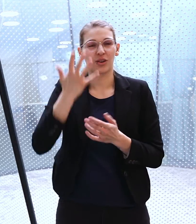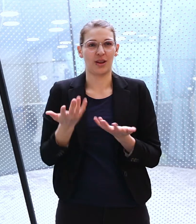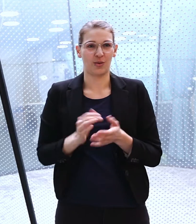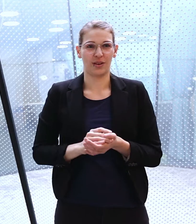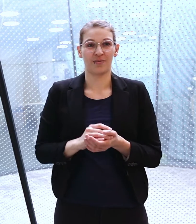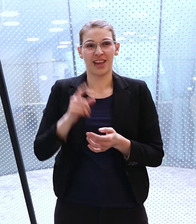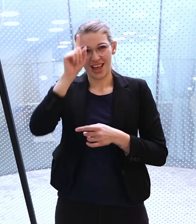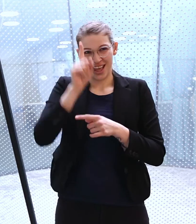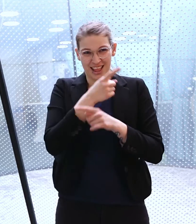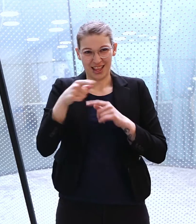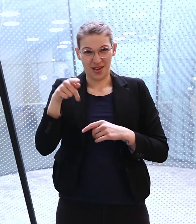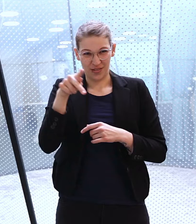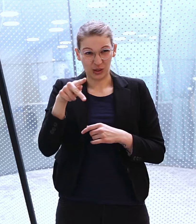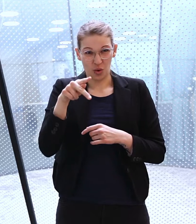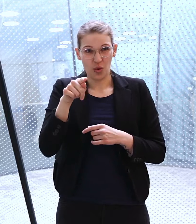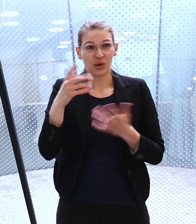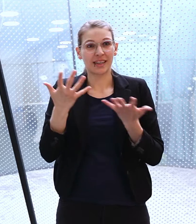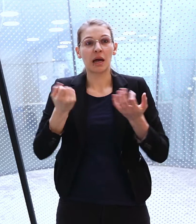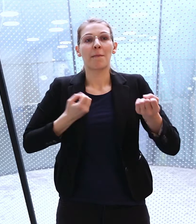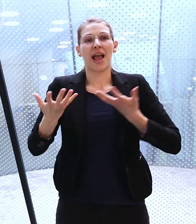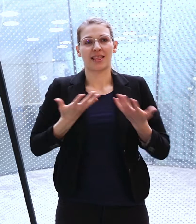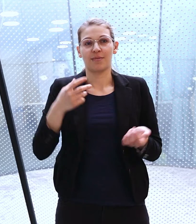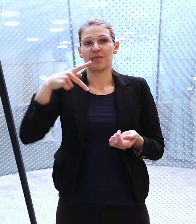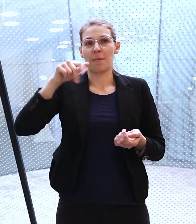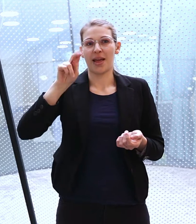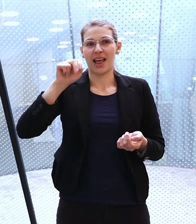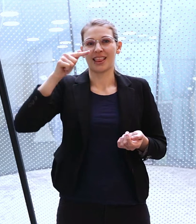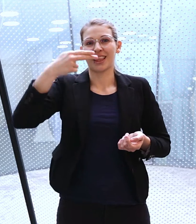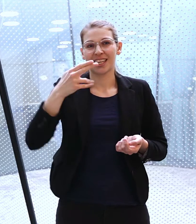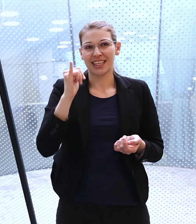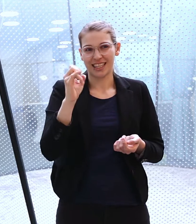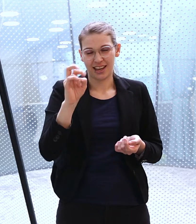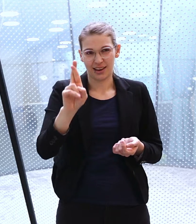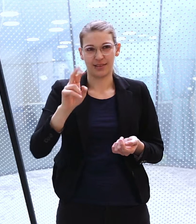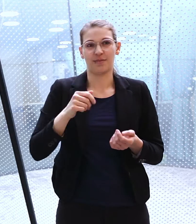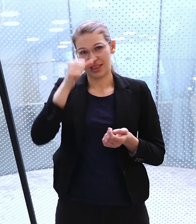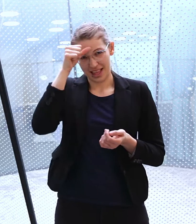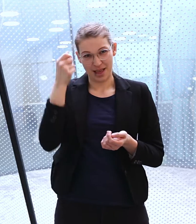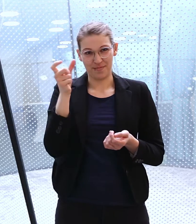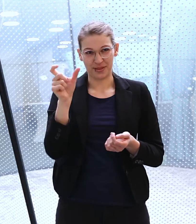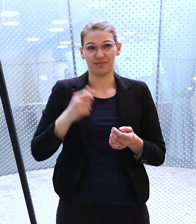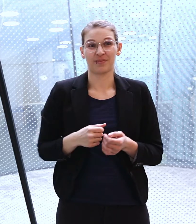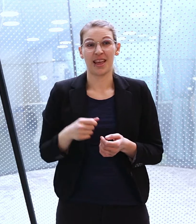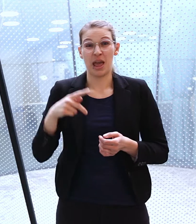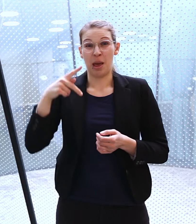im christlichen Glauben zusammenhängen. Dieses Tier wird im Physiologus als Panthia bezeichnet.